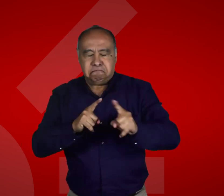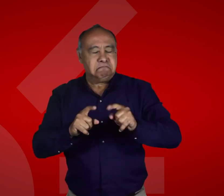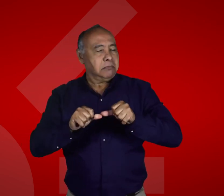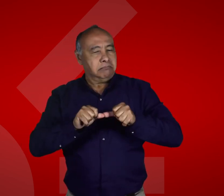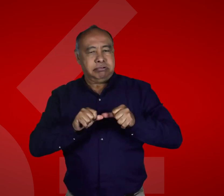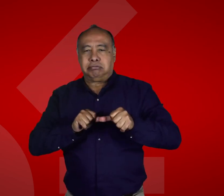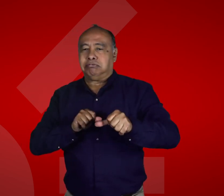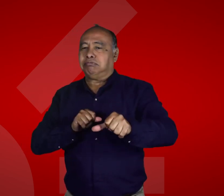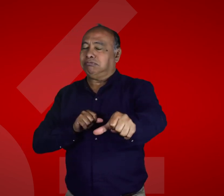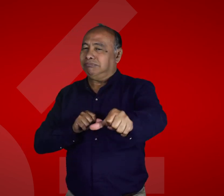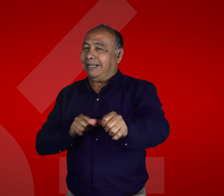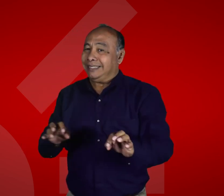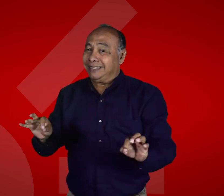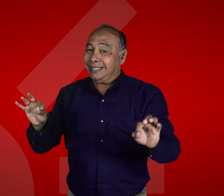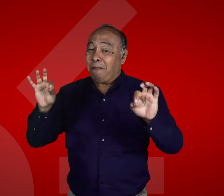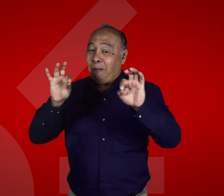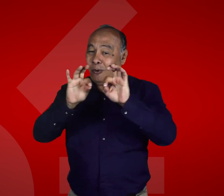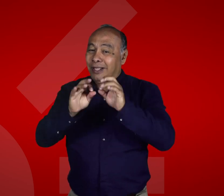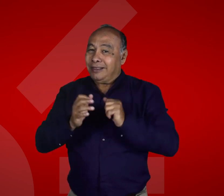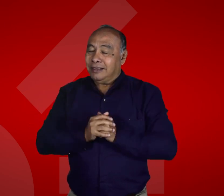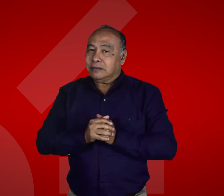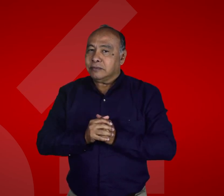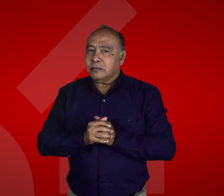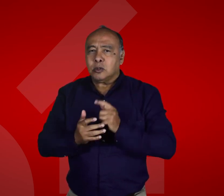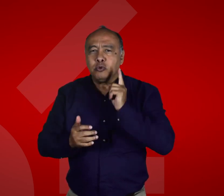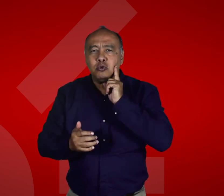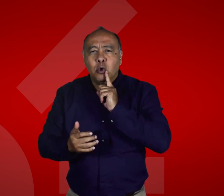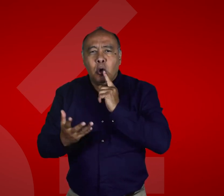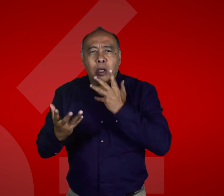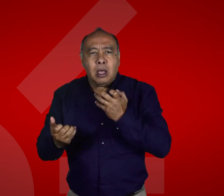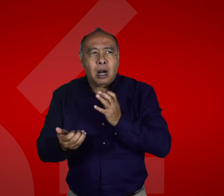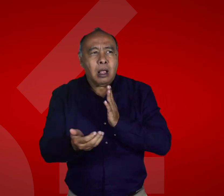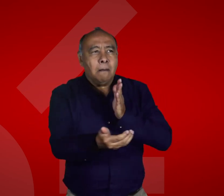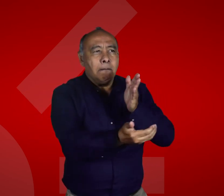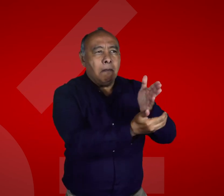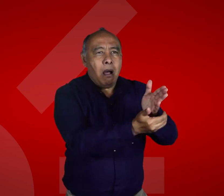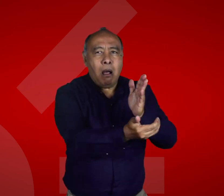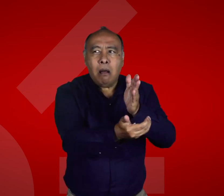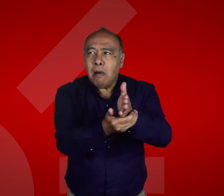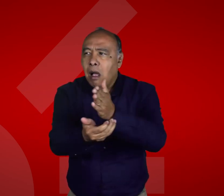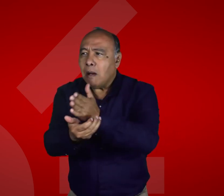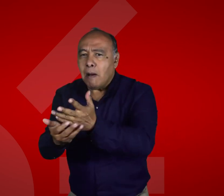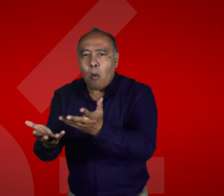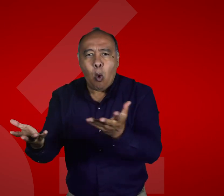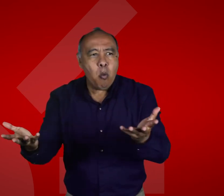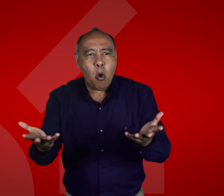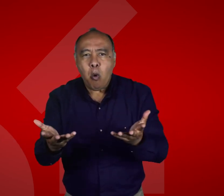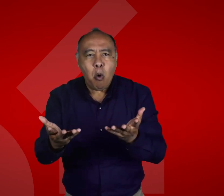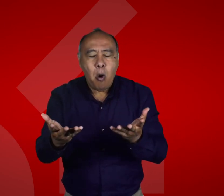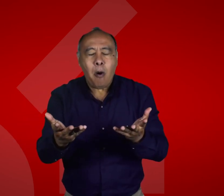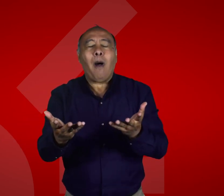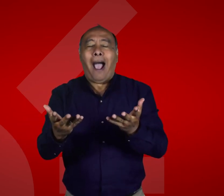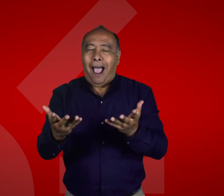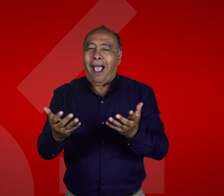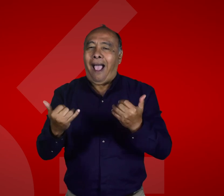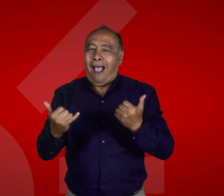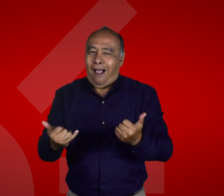aplicaciones, y sin que se consuman los datos. Y ahora, si el usuario sordo no sabe cómo o a dónde